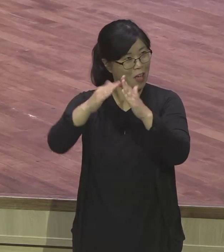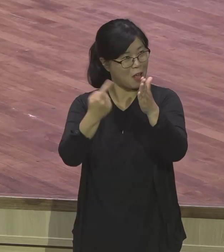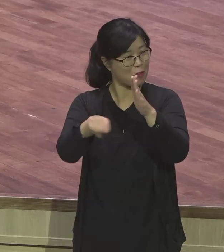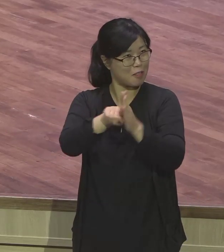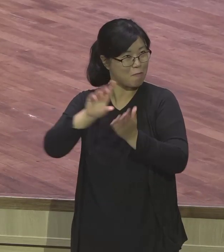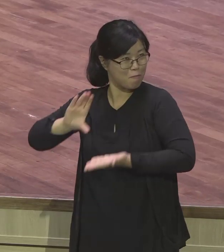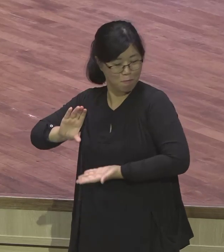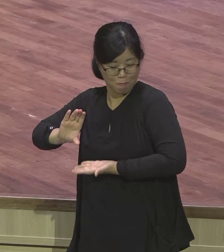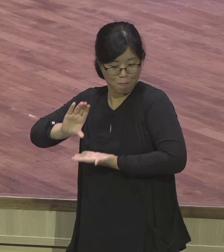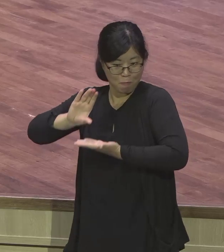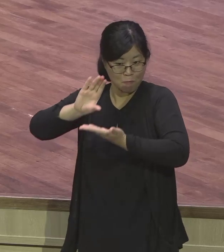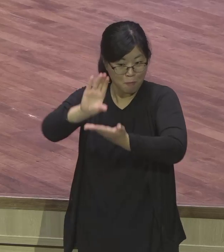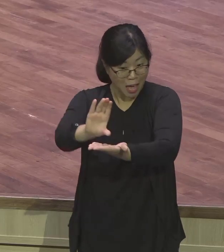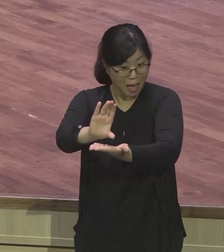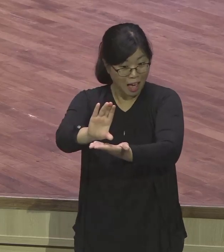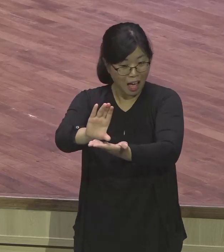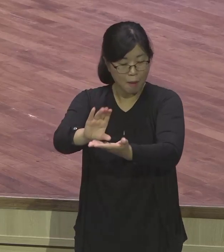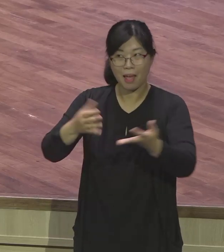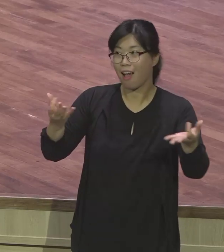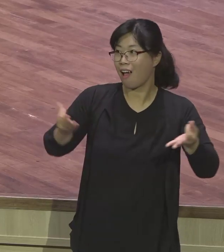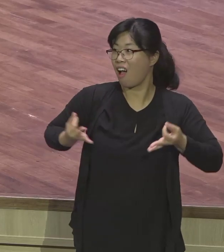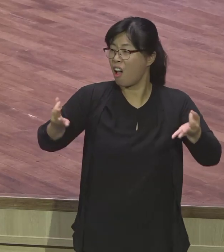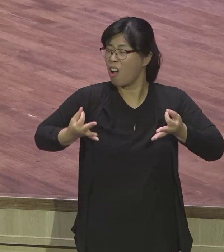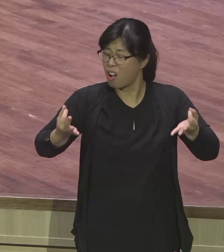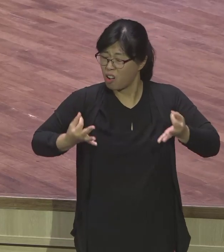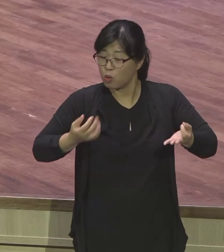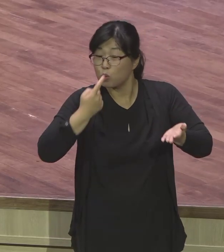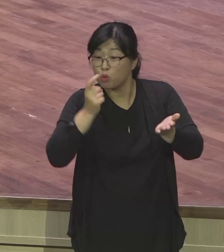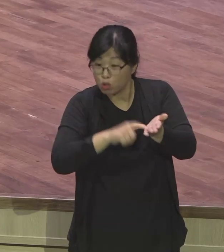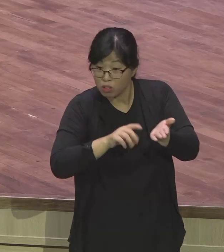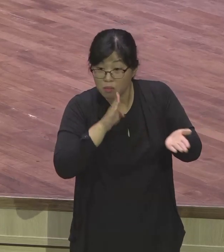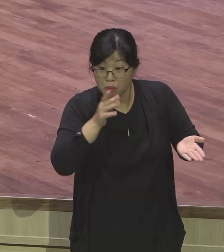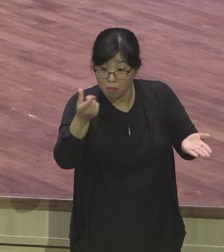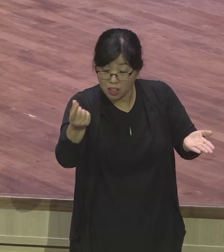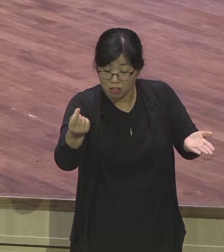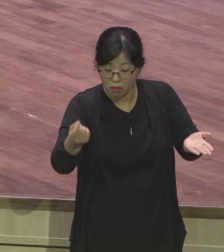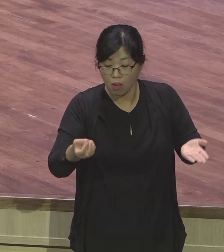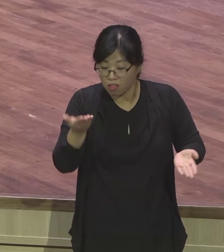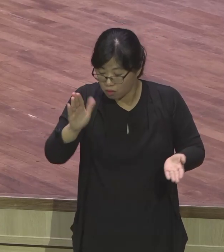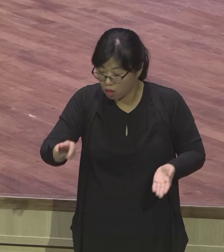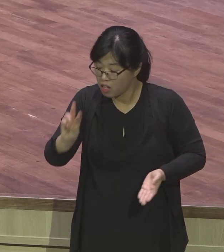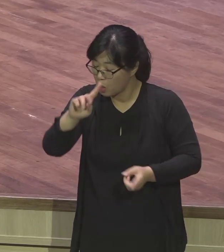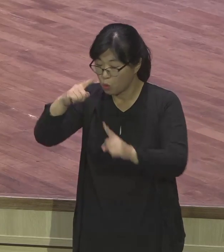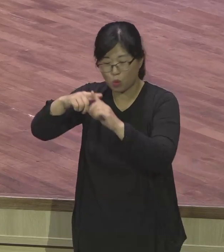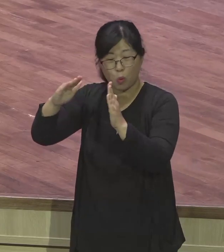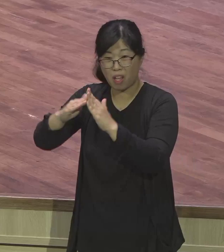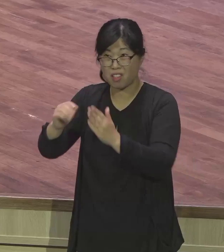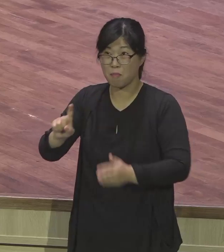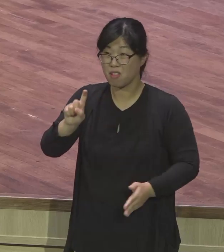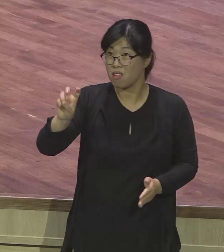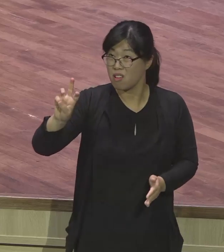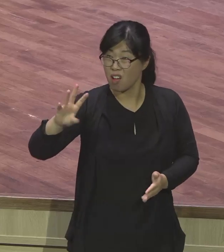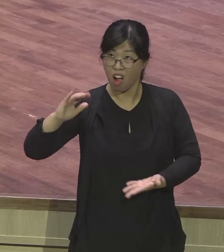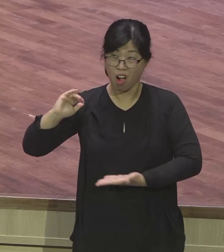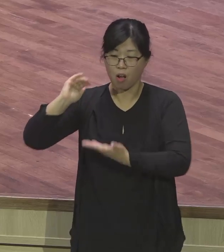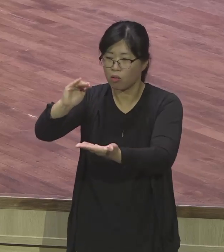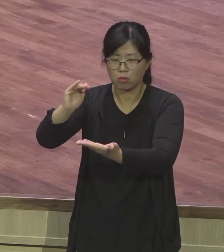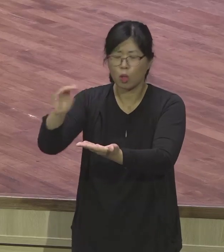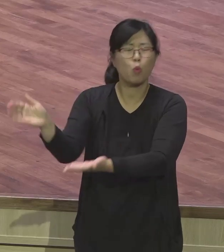교회 완전히 말아먹는 거예요. 오늘날 오늘 받으면 더 좋은데 더 겸손하게 낮아지면 좋은데 사람이